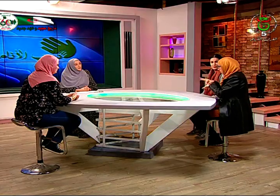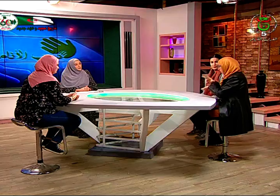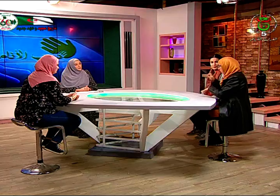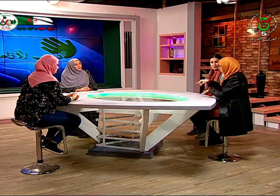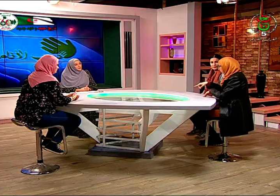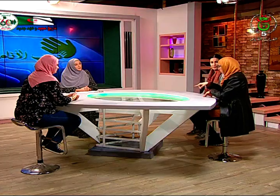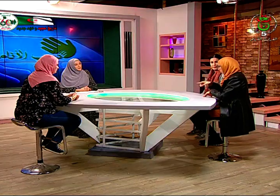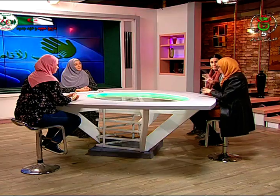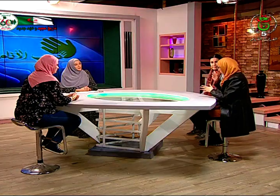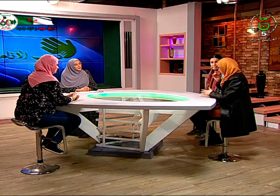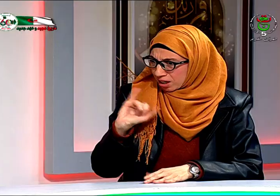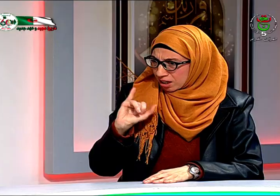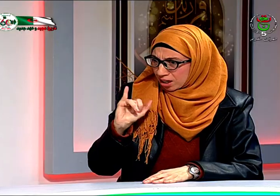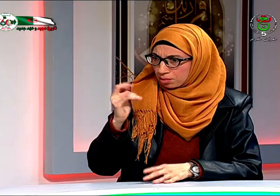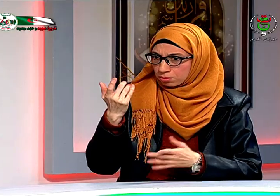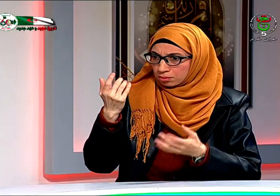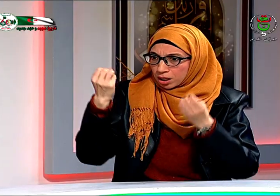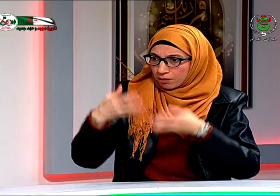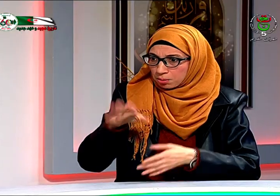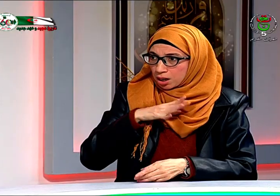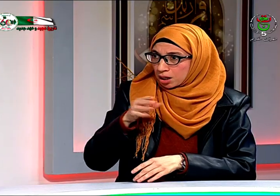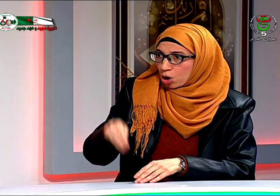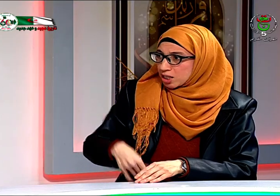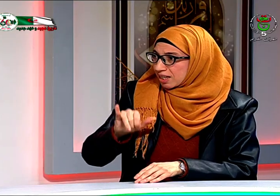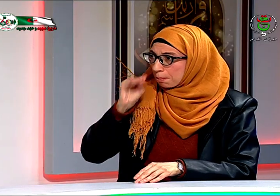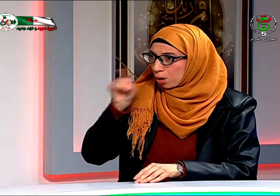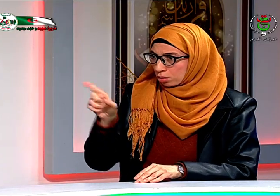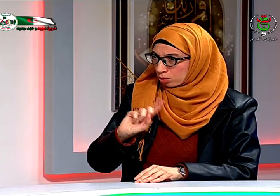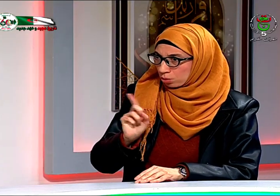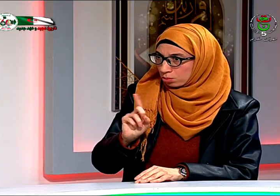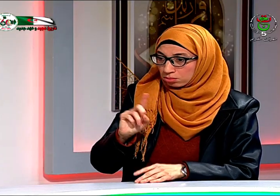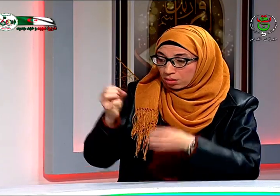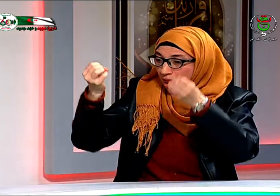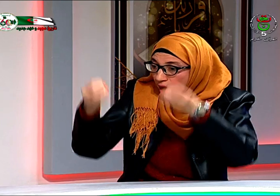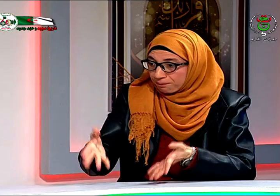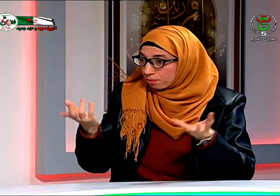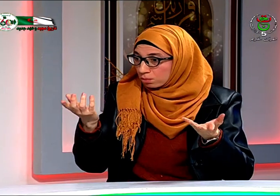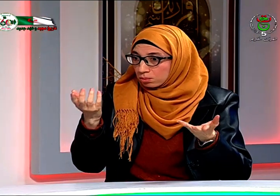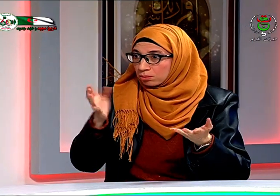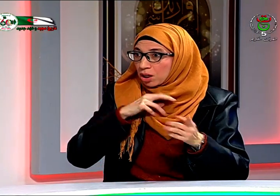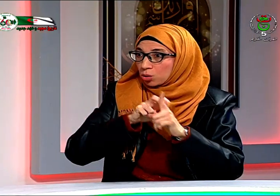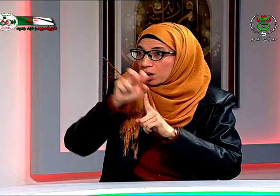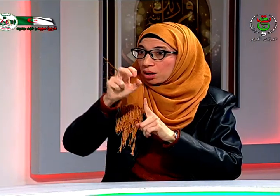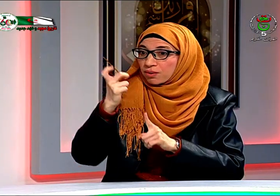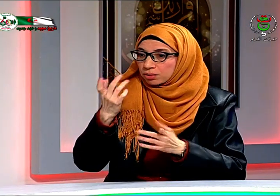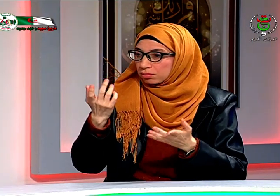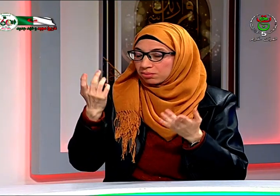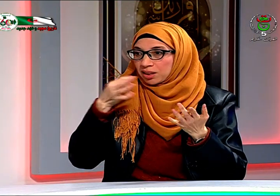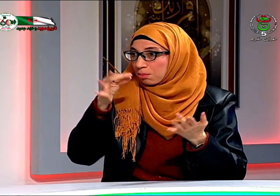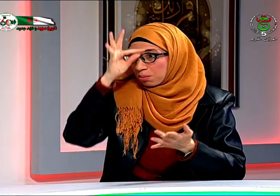الأولى من الولادة إلى ستة شهور هي مرحلة يعني مهمة جدا يمكن أن يحدد أي شيء يعني